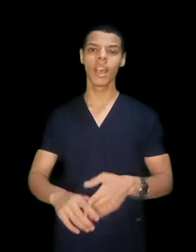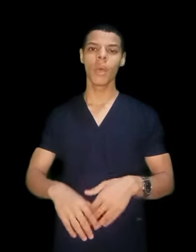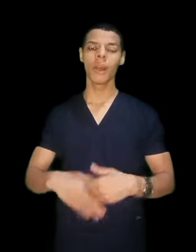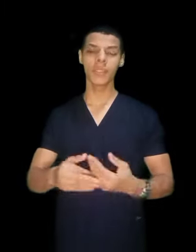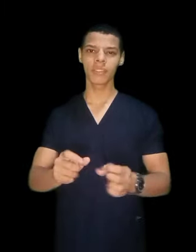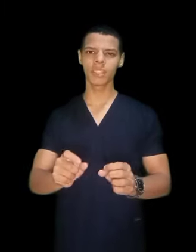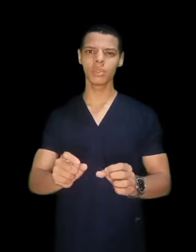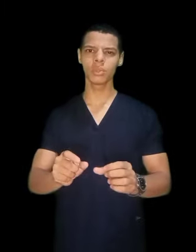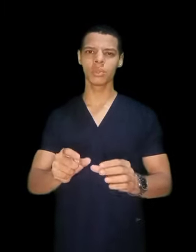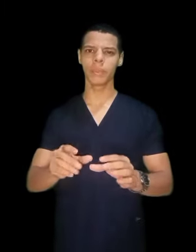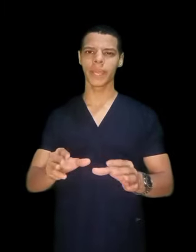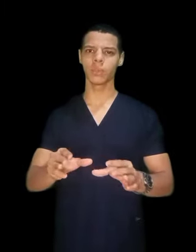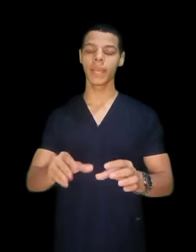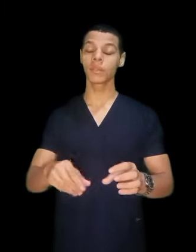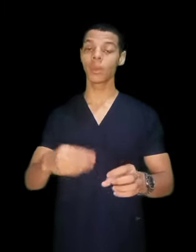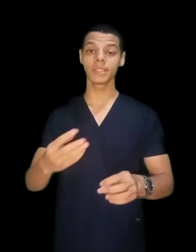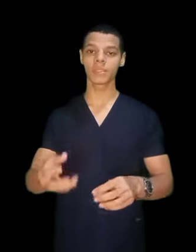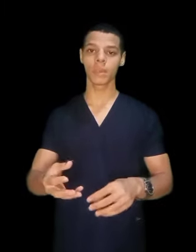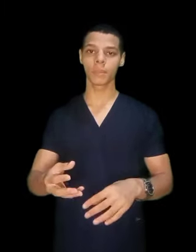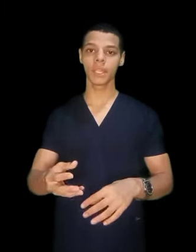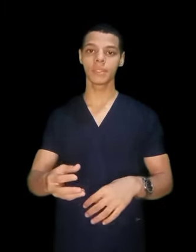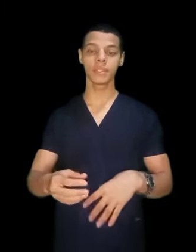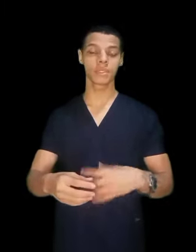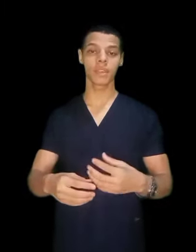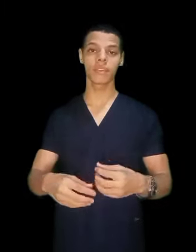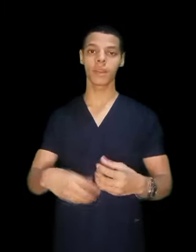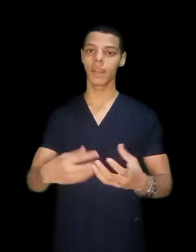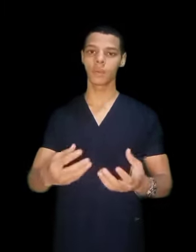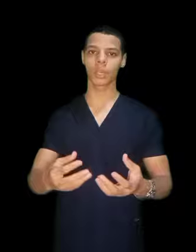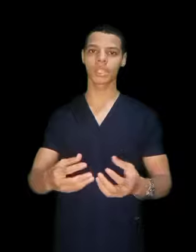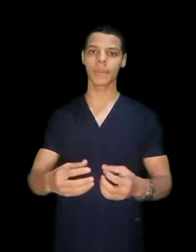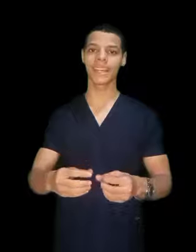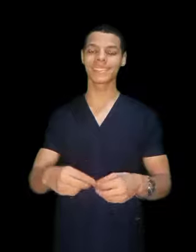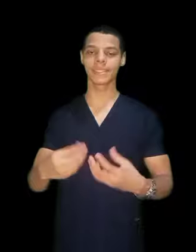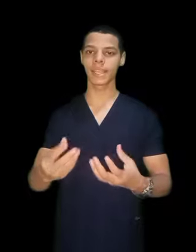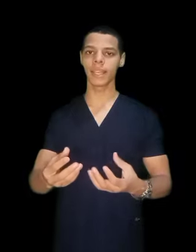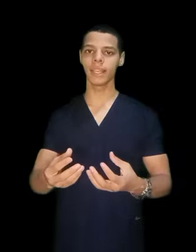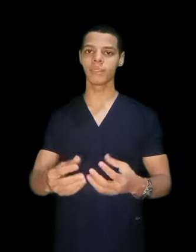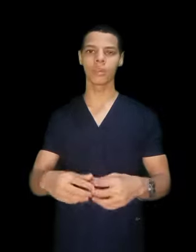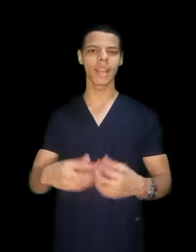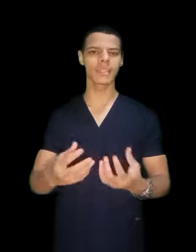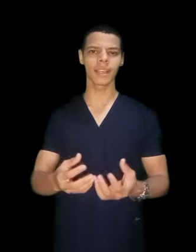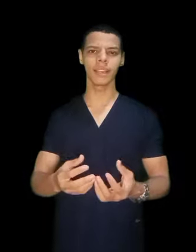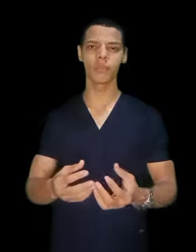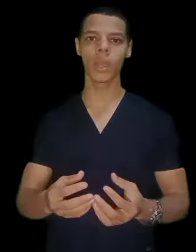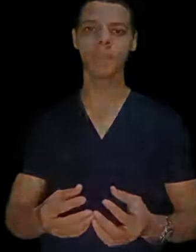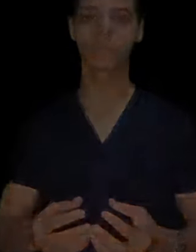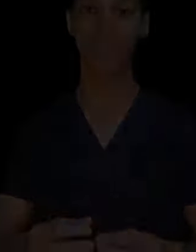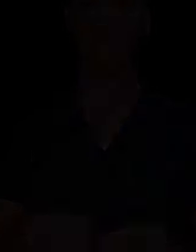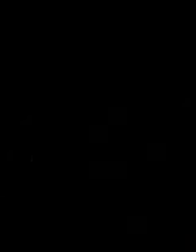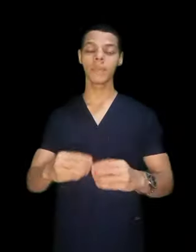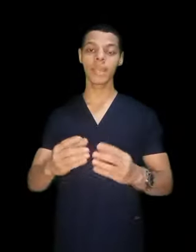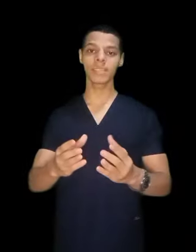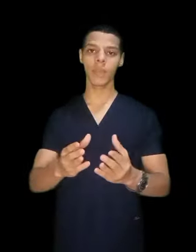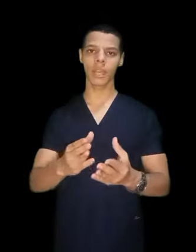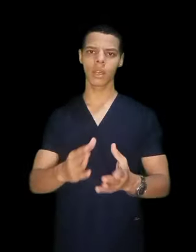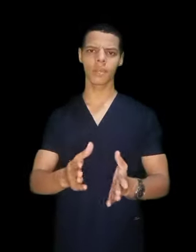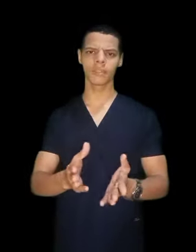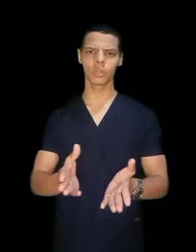وعندك فيديو بعنوان كلية التنريد الصفر المرتبات التكليف وهل التكليف مهم ابدأ اسمع عن الاربع